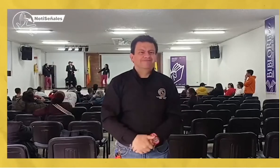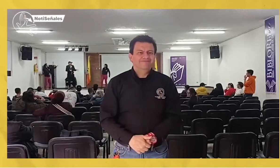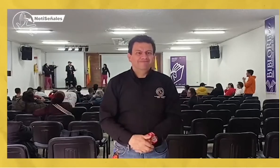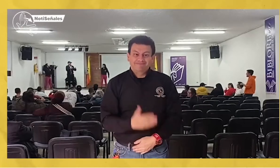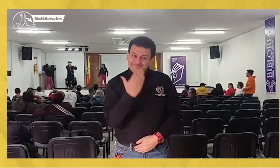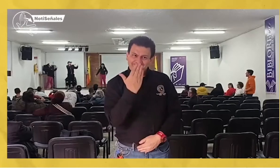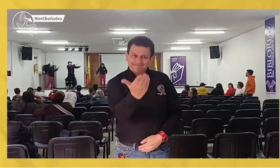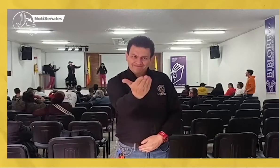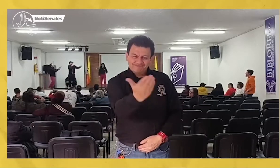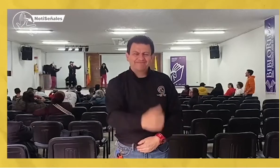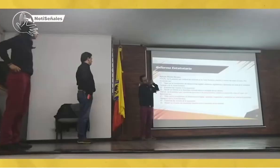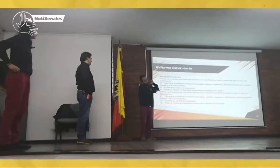Allí va.